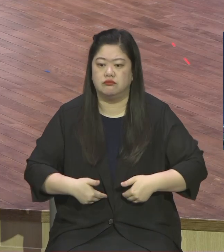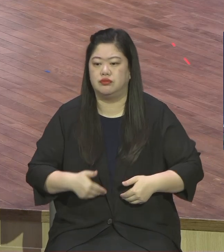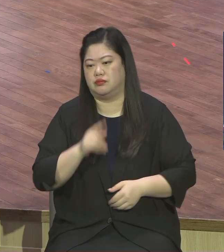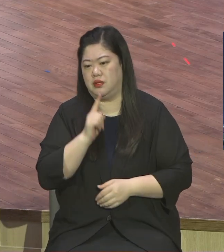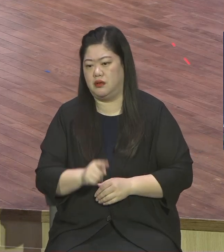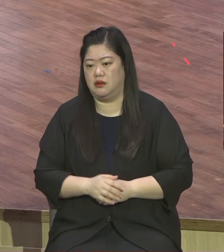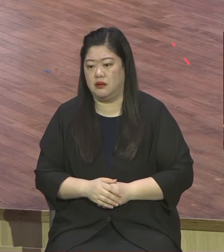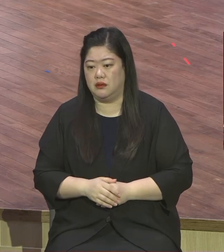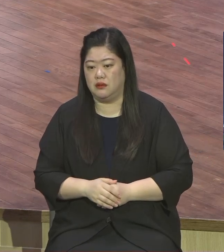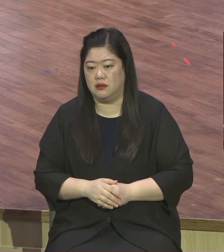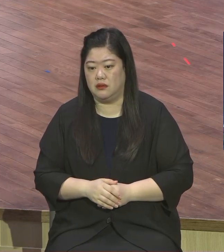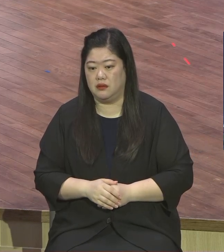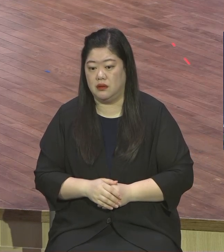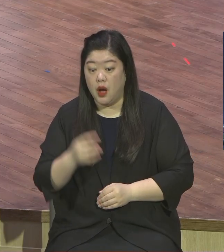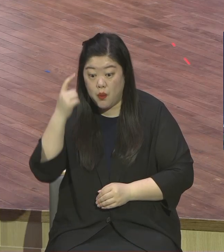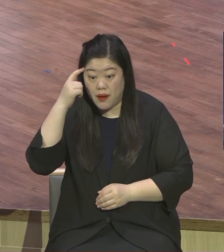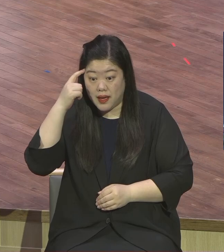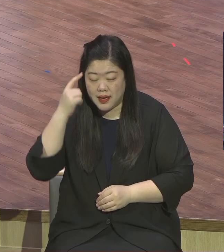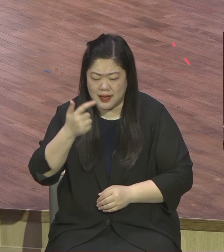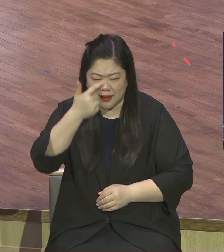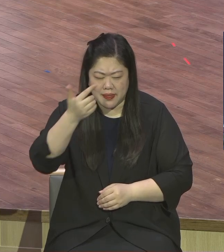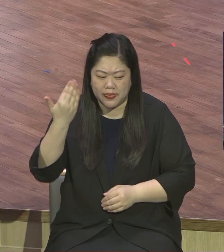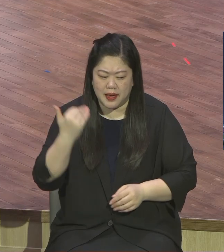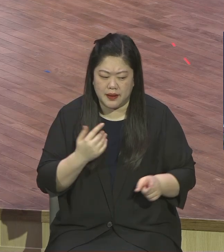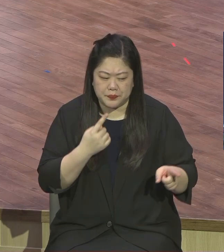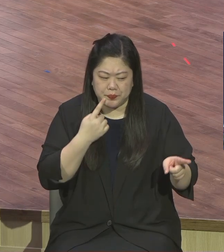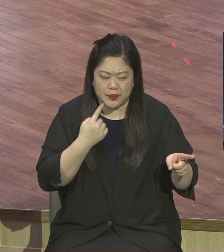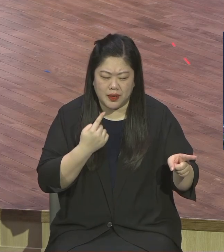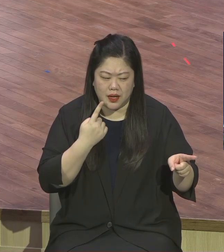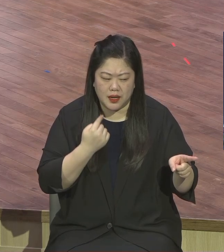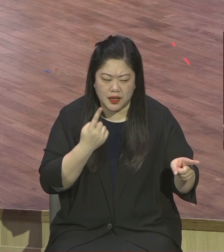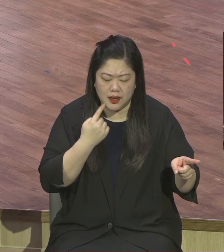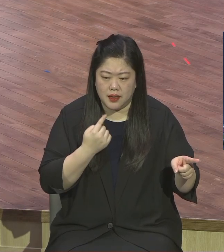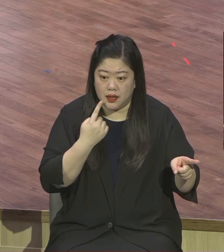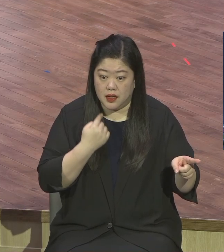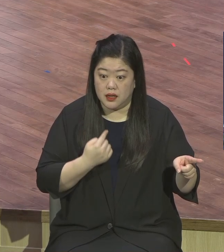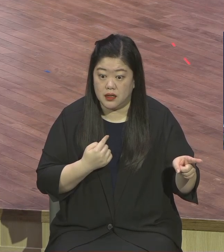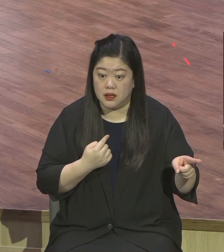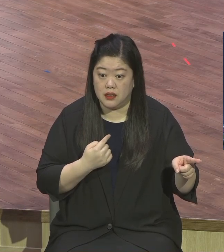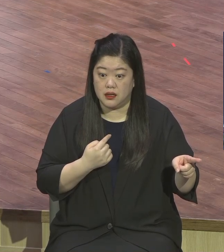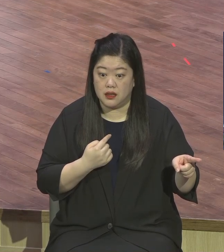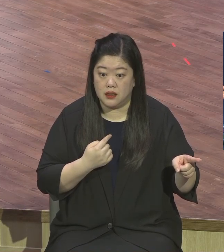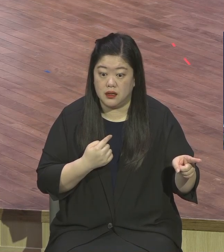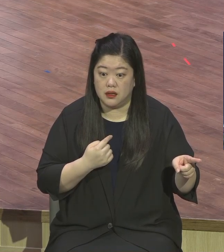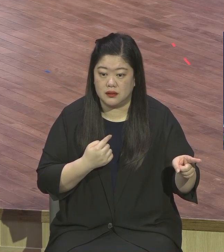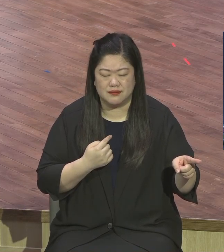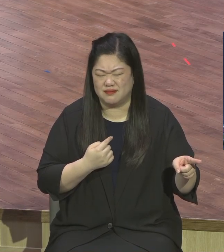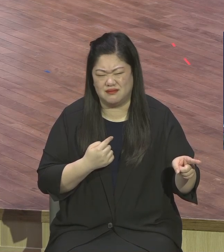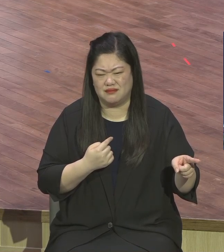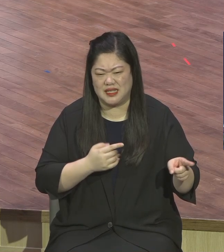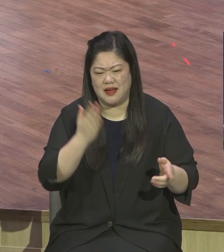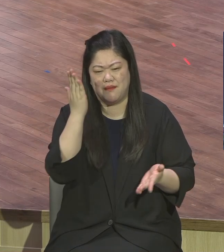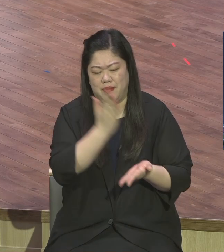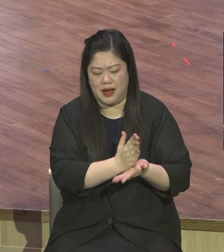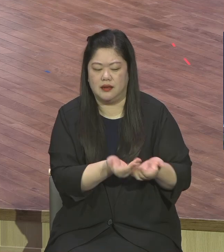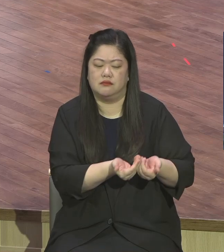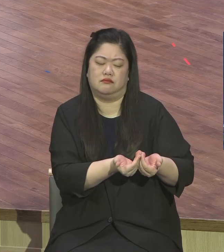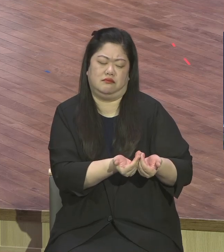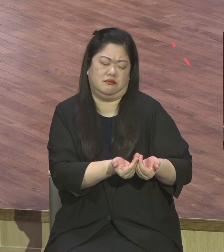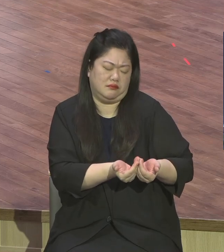신앙성장에 방해가 되기 때문에 그렇거든요 과감하게 작별 인사를 구해라 완전히 끝내라